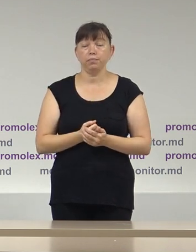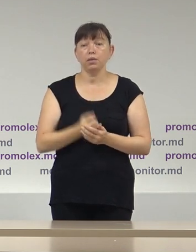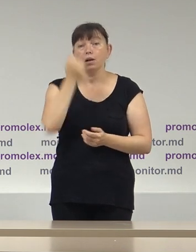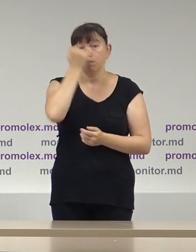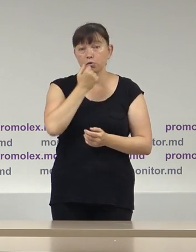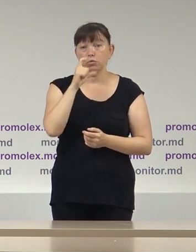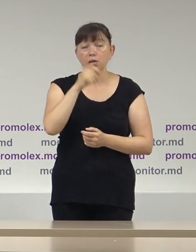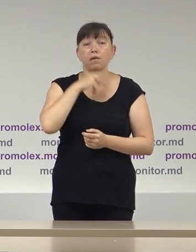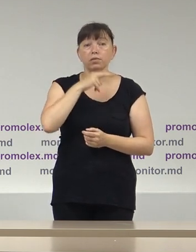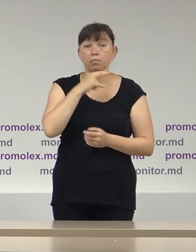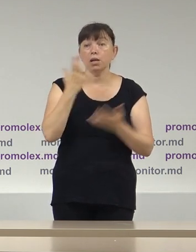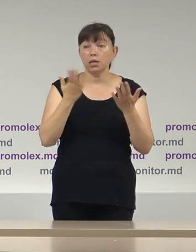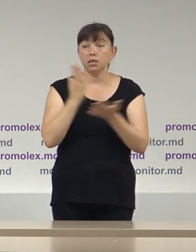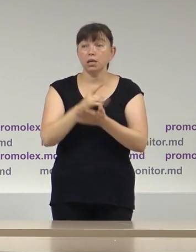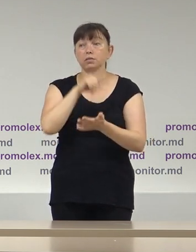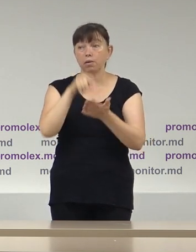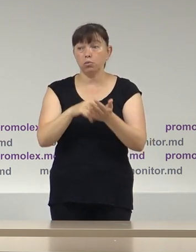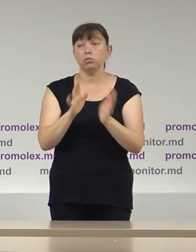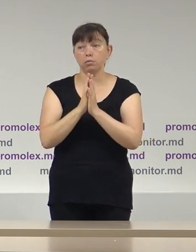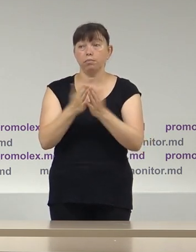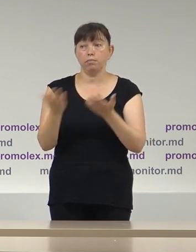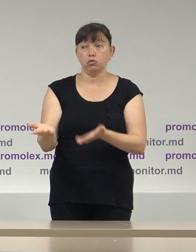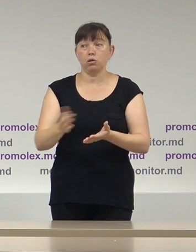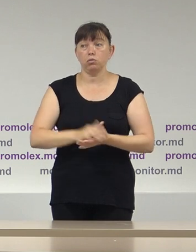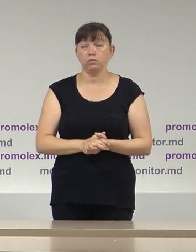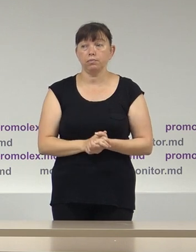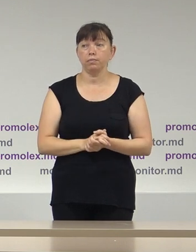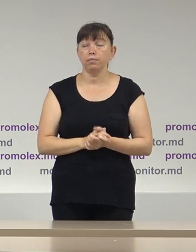Vă mulțumim pentru atenție. Dacă sunt întrebări, vă rugăm să le adresați.